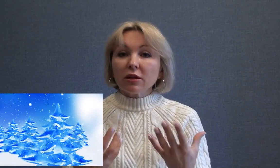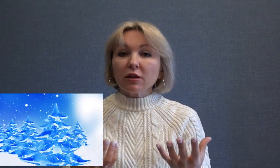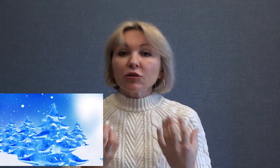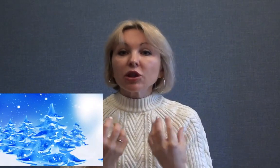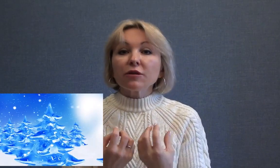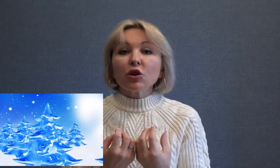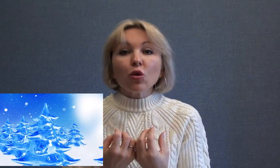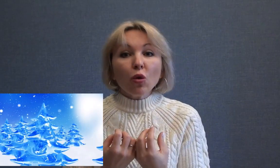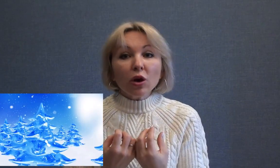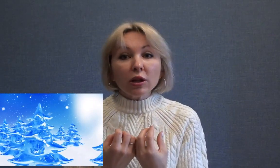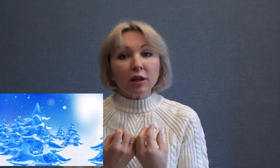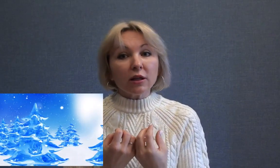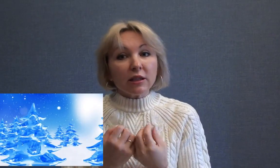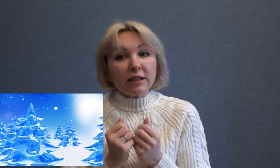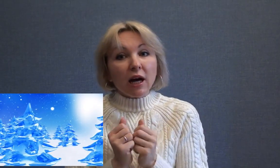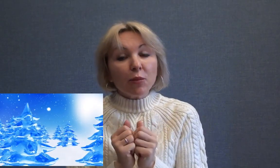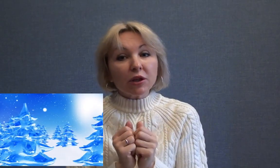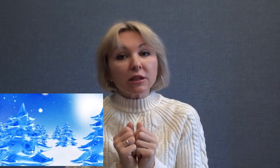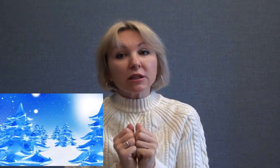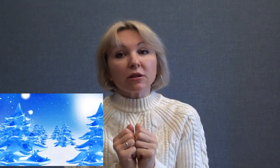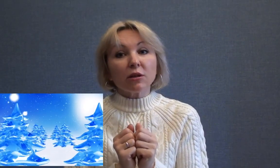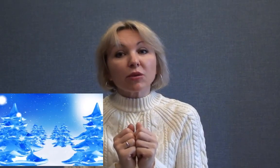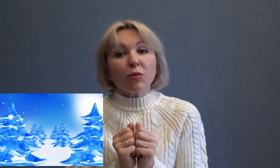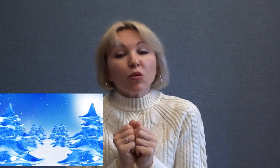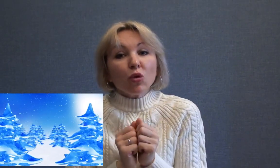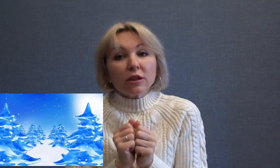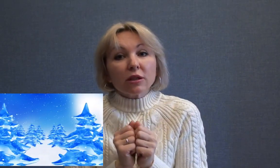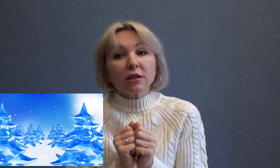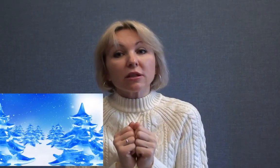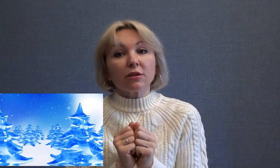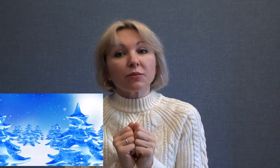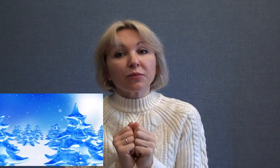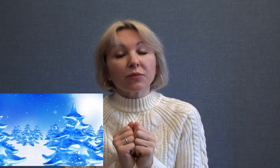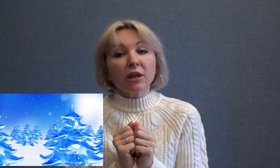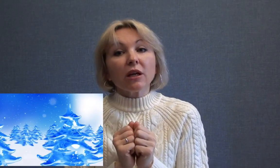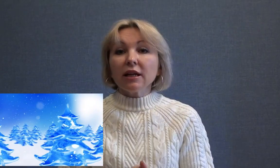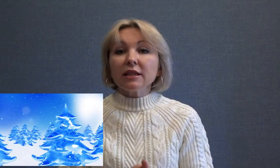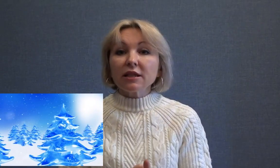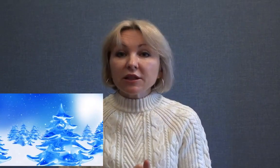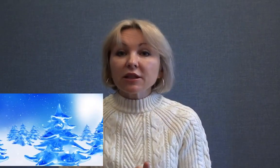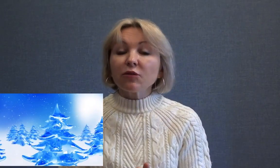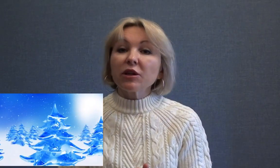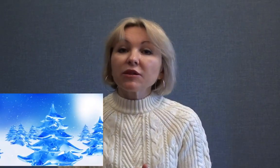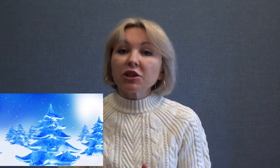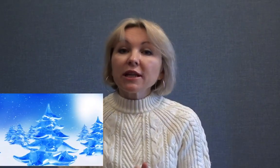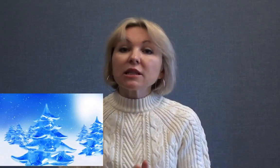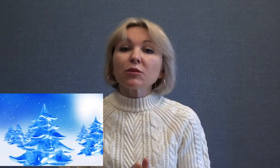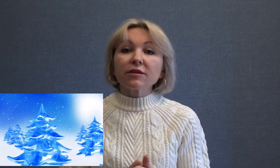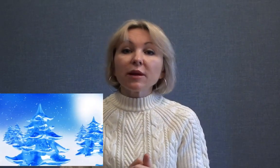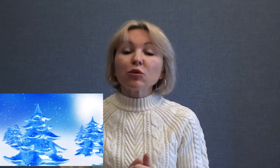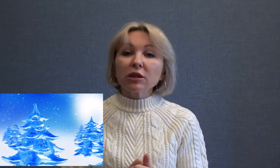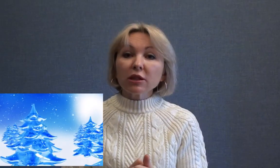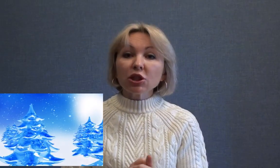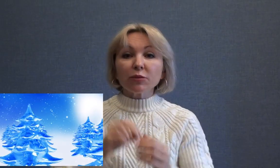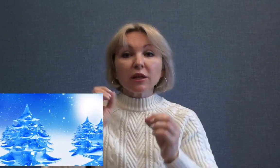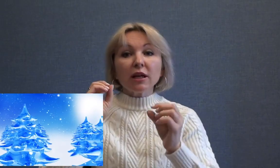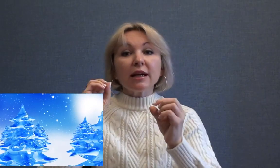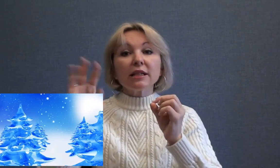вот этого холода, зябкости, промозглости. Действительно, в первой части мы с вами услышим эти